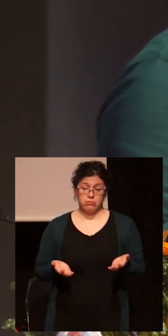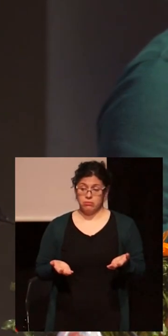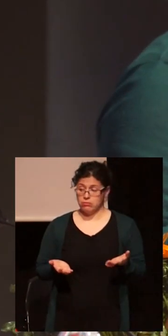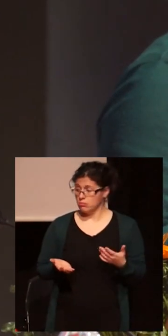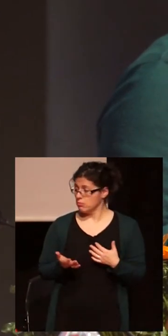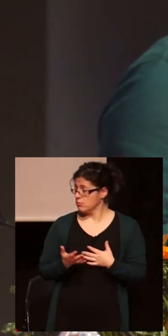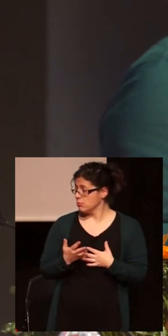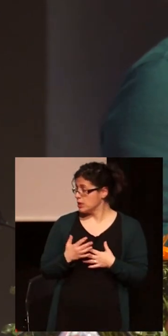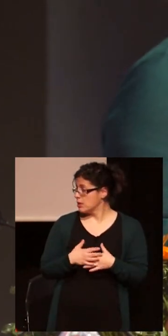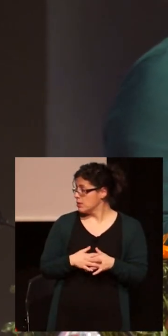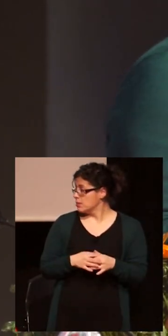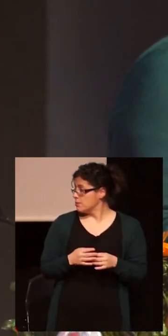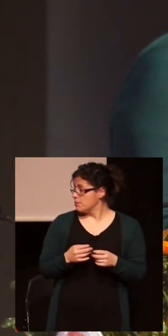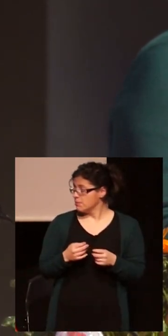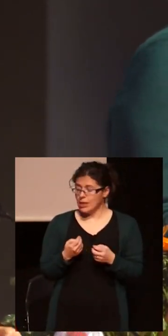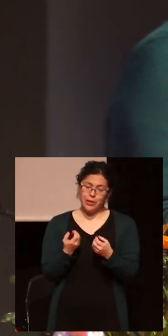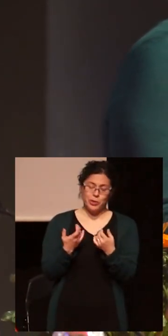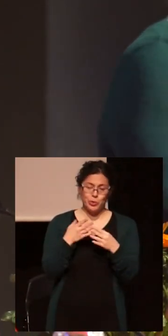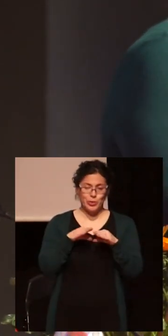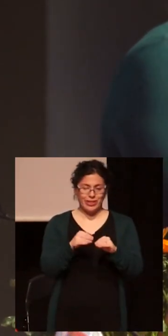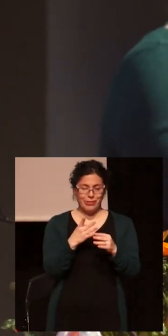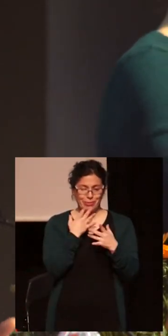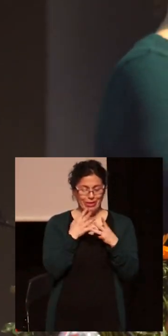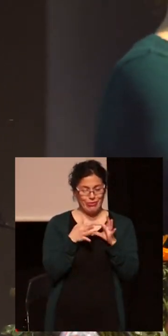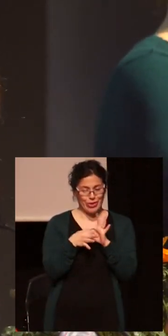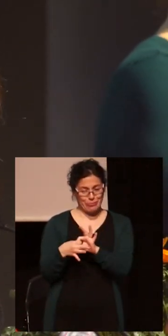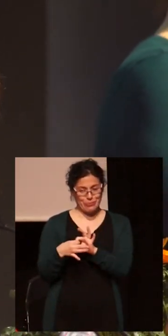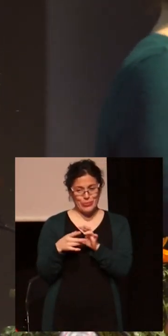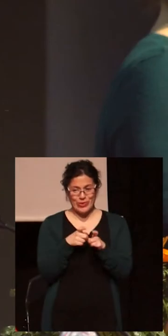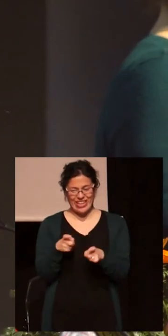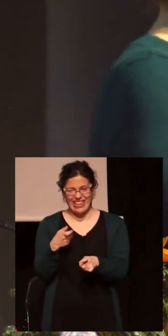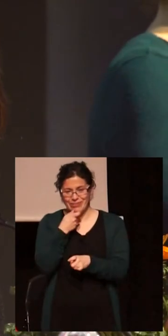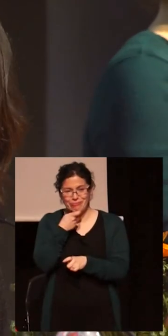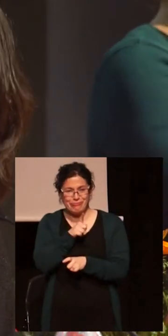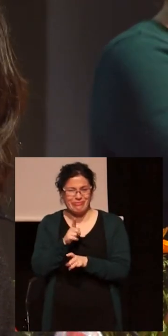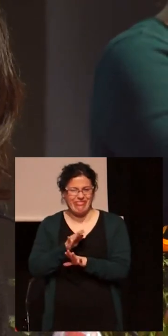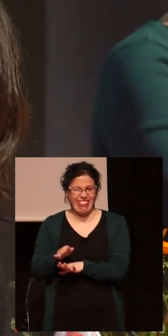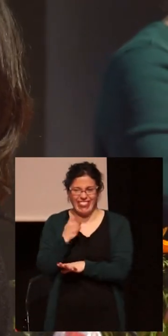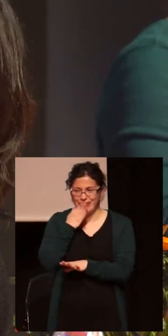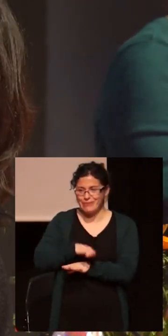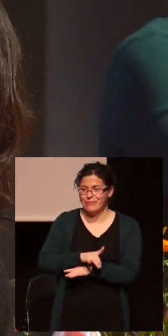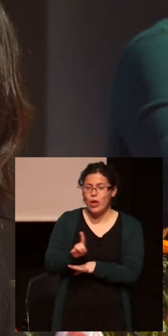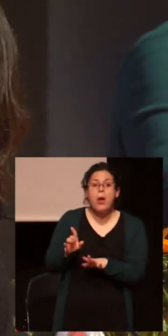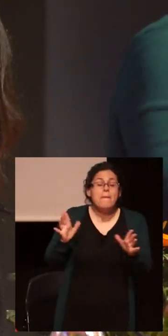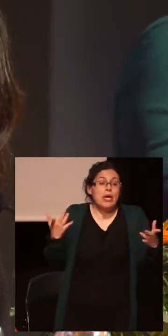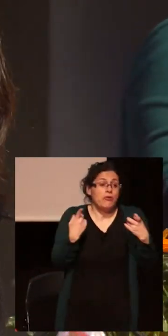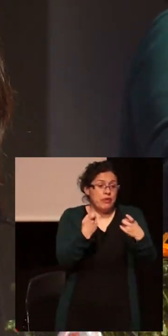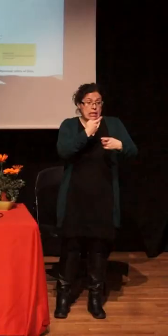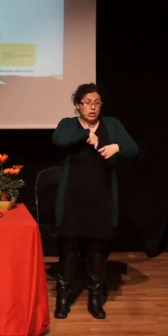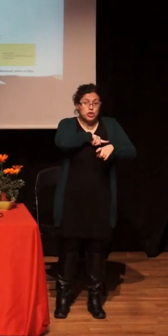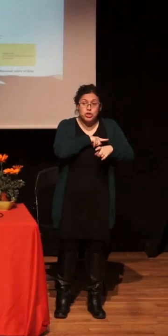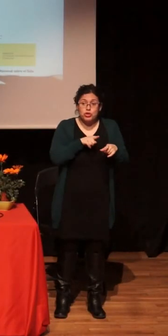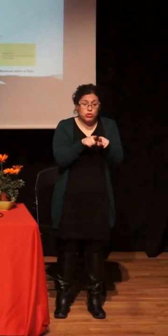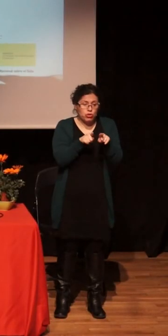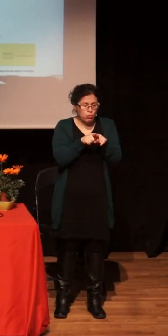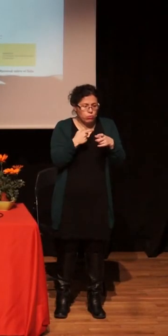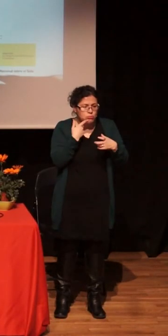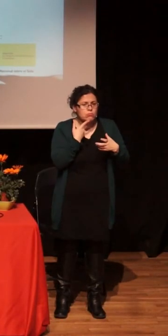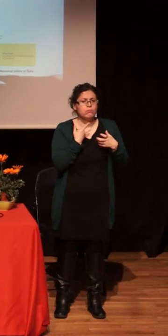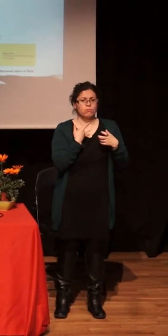metáfora de guerra. Tenemos que estar ahí en activismo, planteando las cuestiones, debatiendo. Y yo creo que